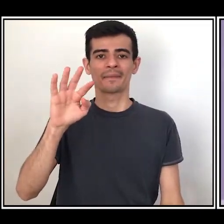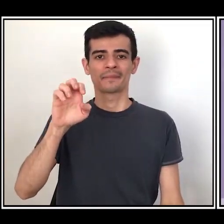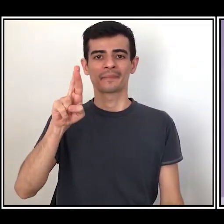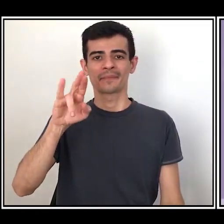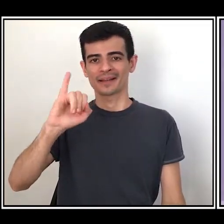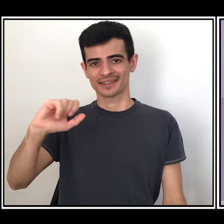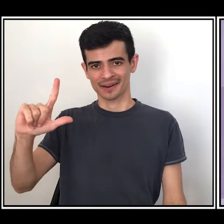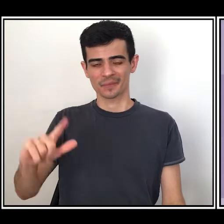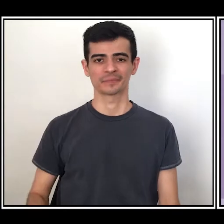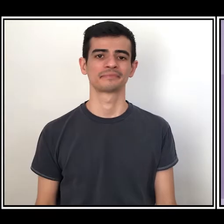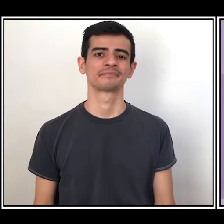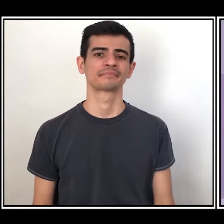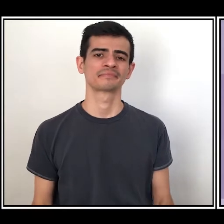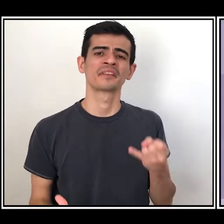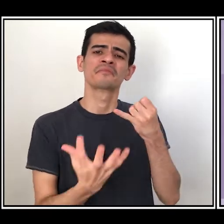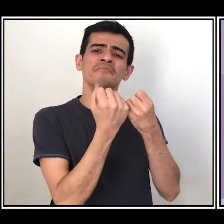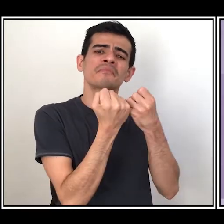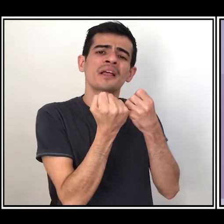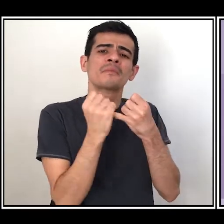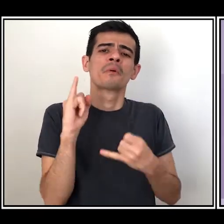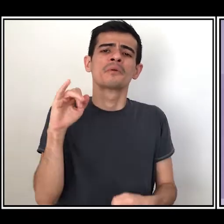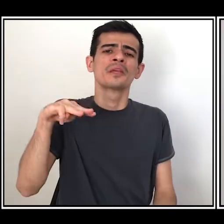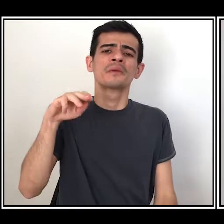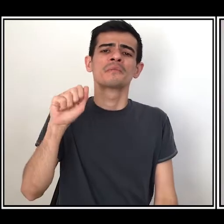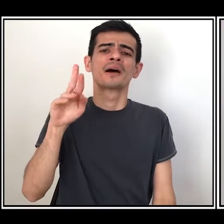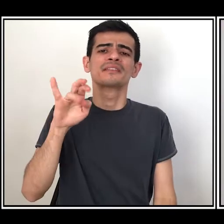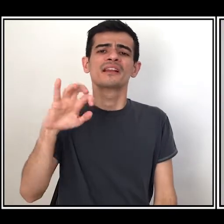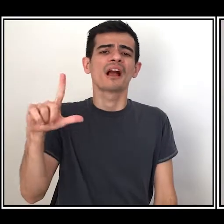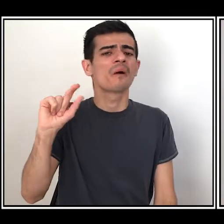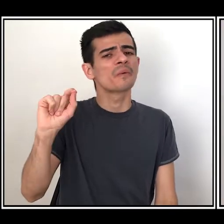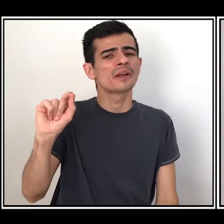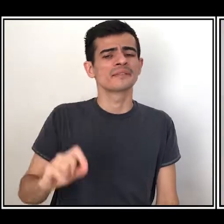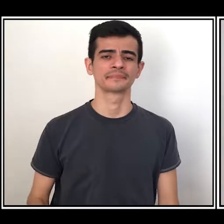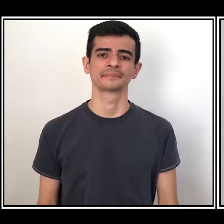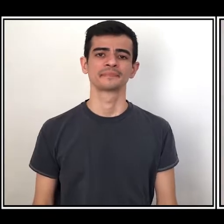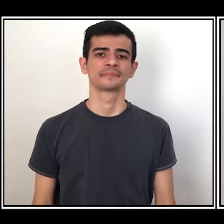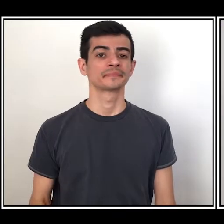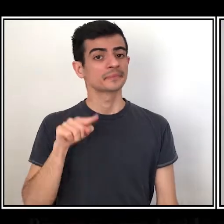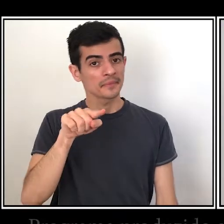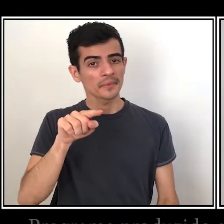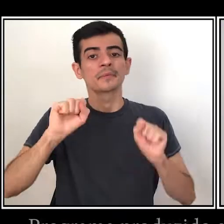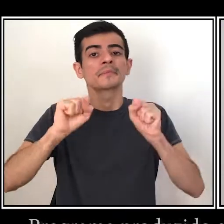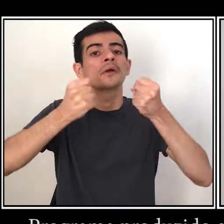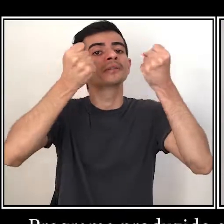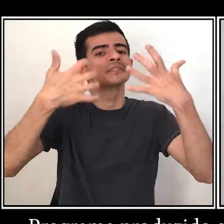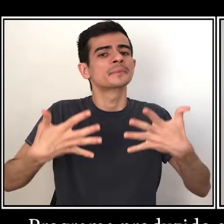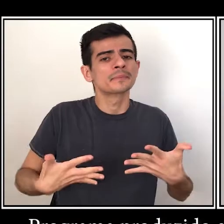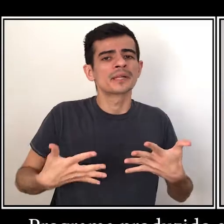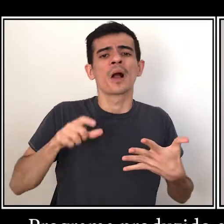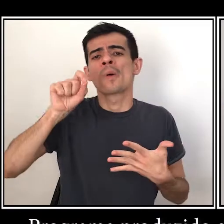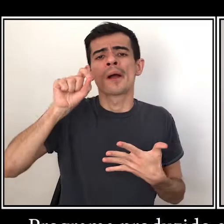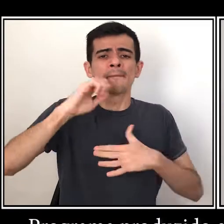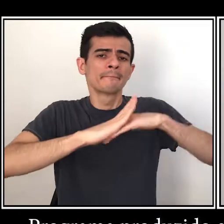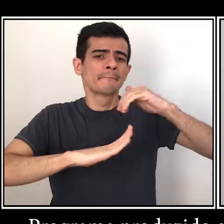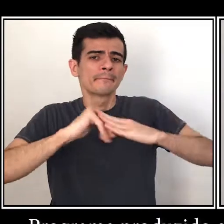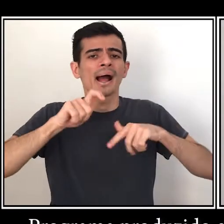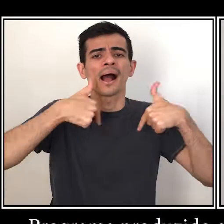O que é patrimônio material? O patrimônio material pode ser entendido como as práticas, os saberes, os conhecimentos